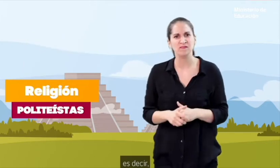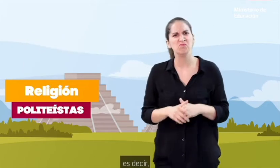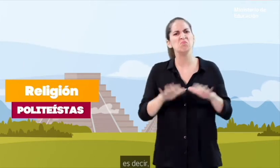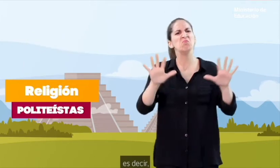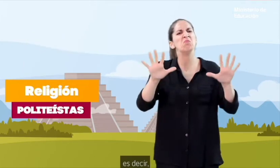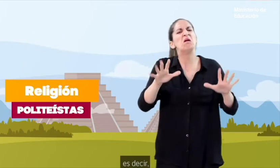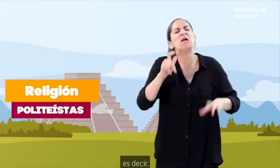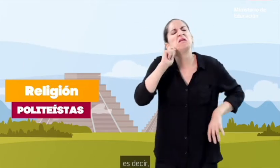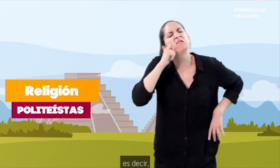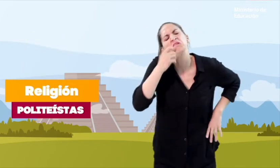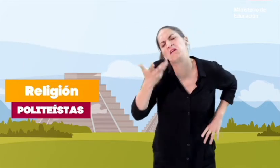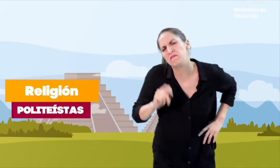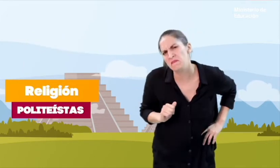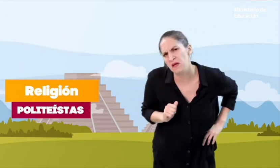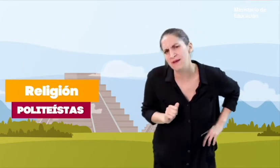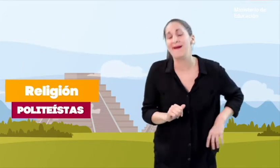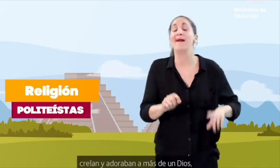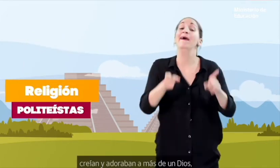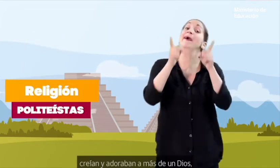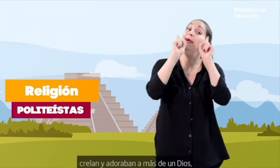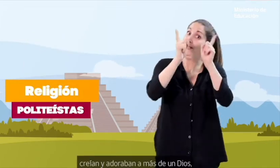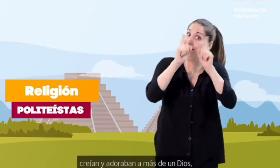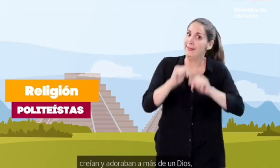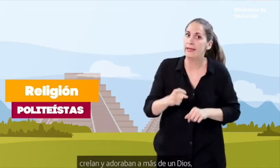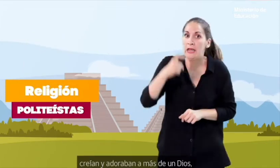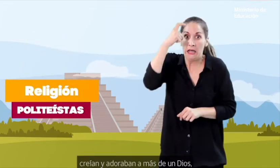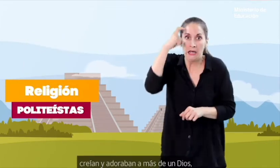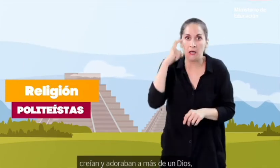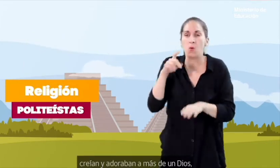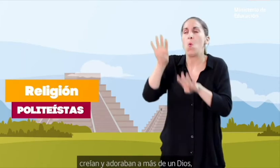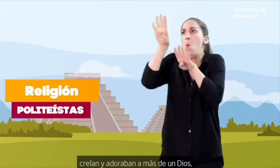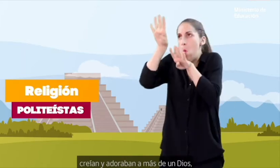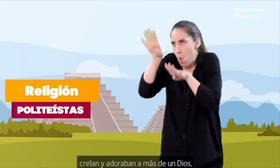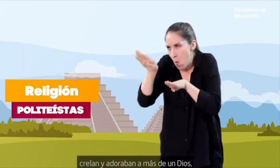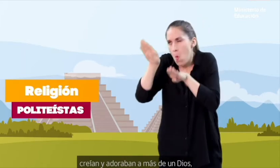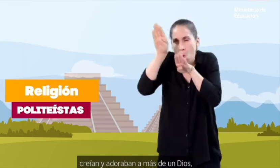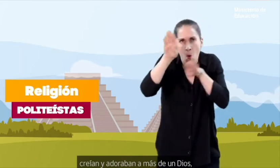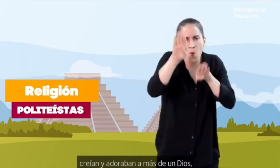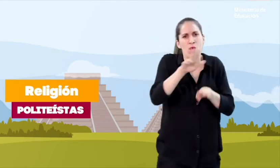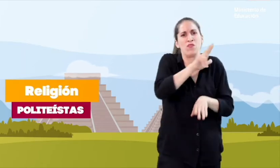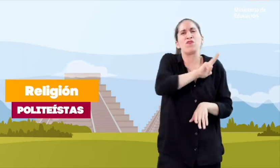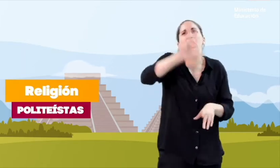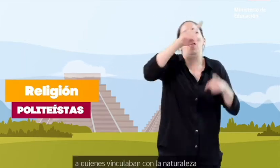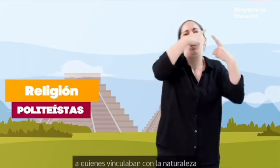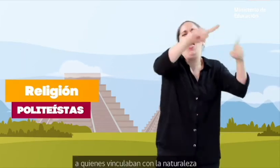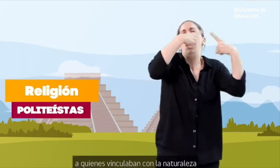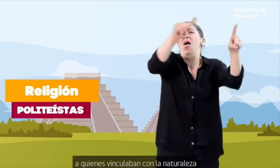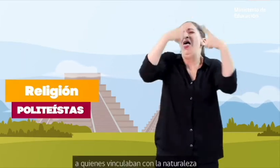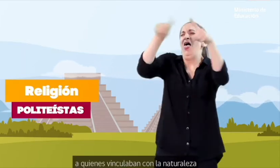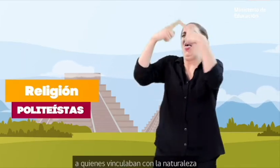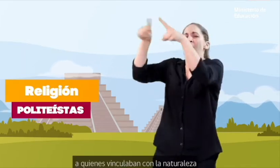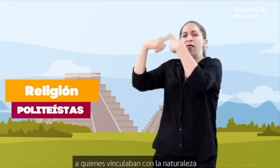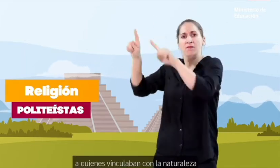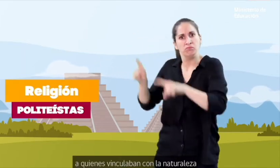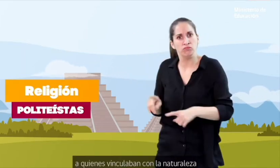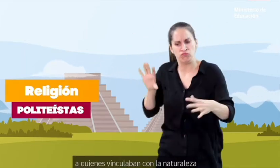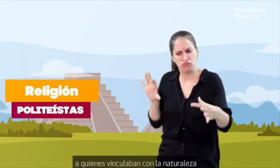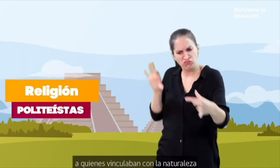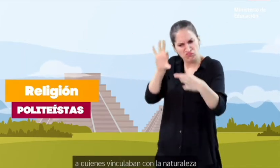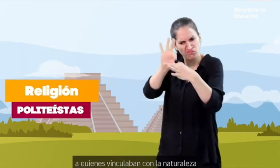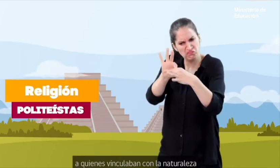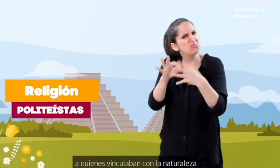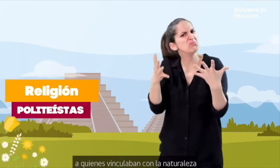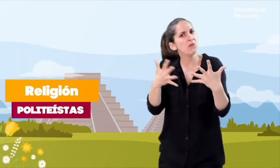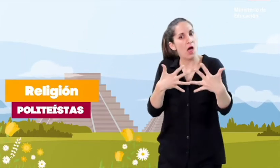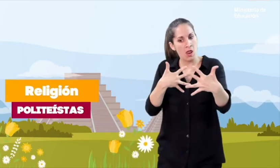Es decir, creían y adoraban a más de un dios, a quienes vinculaban con la